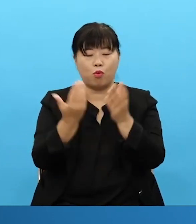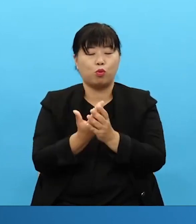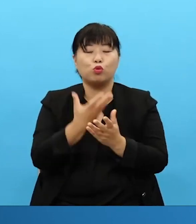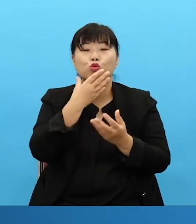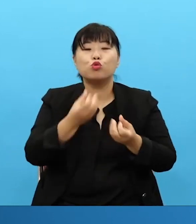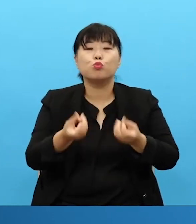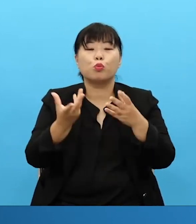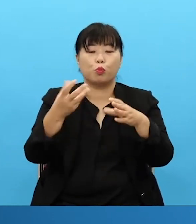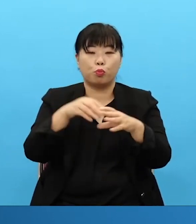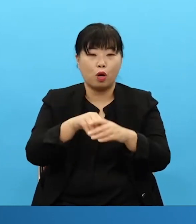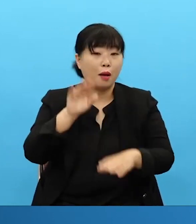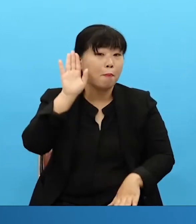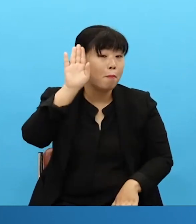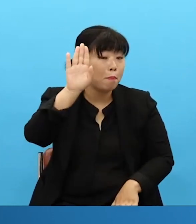미래 다 포함되어 있어요.